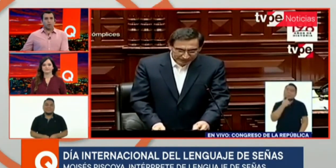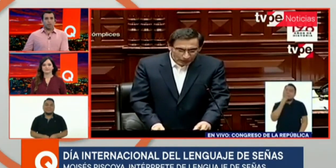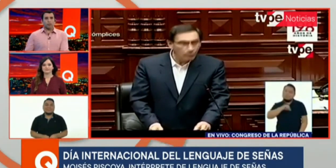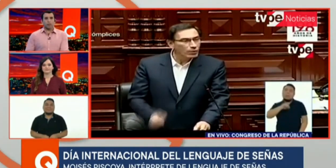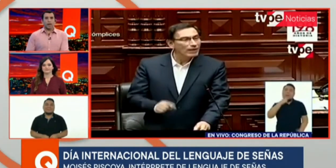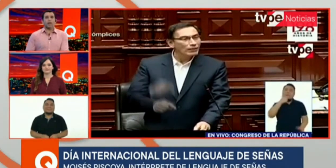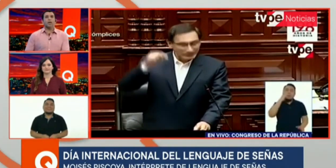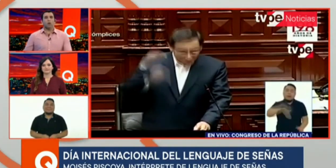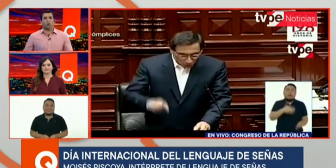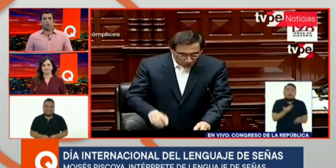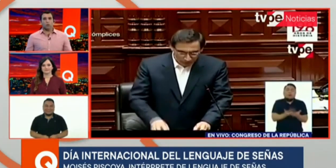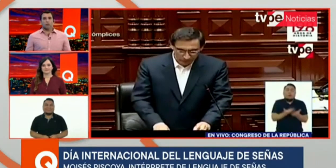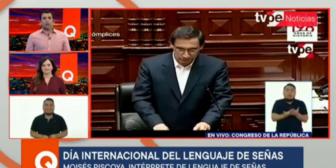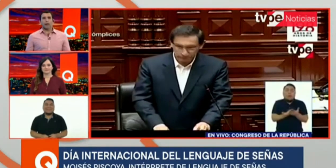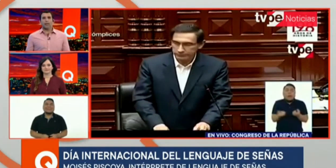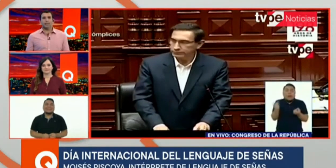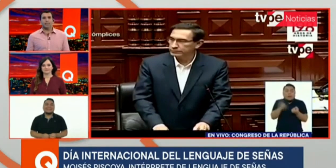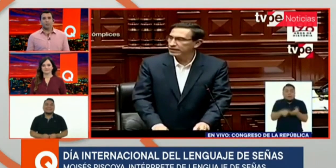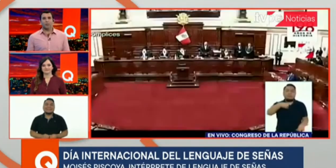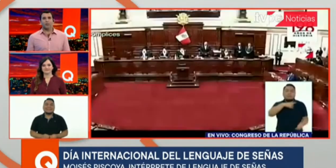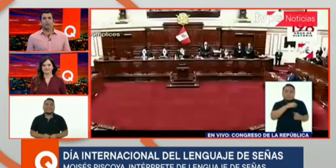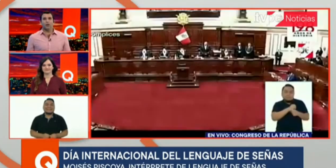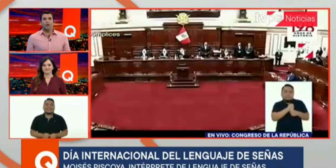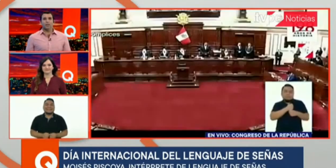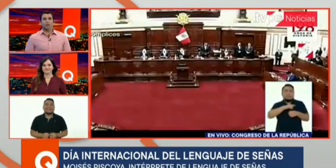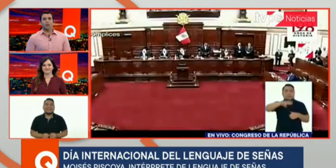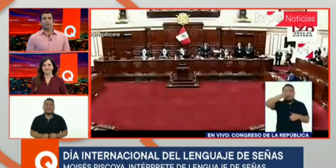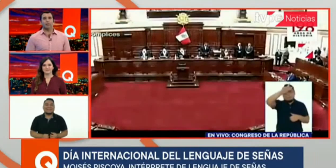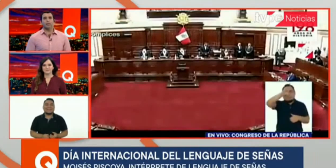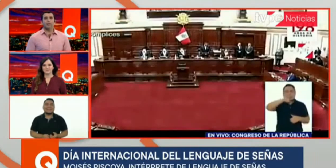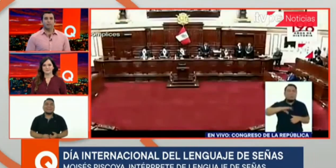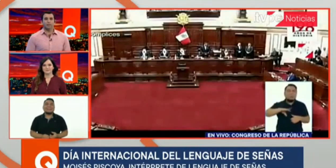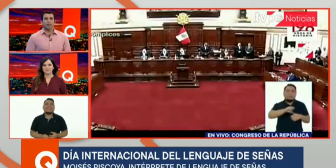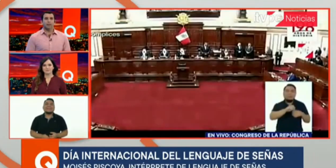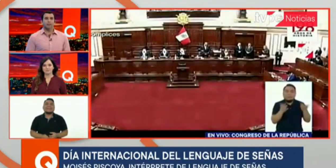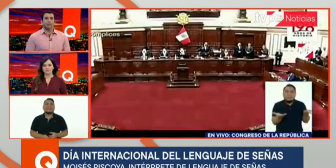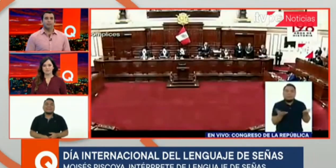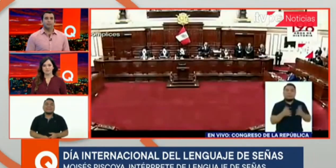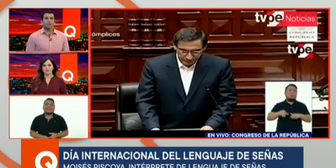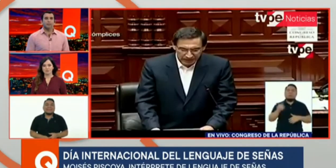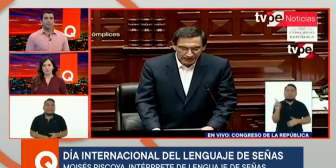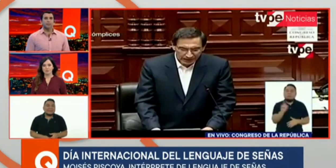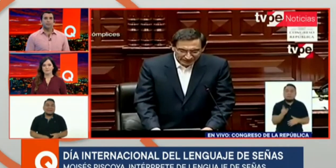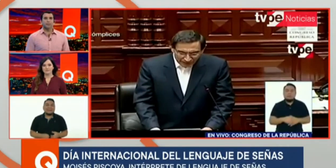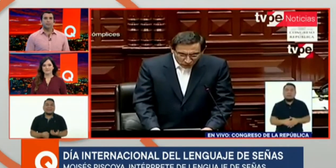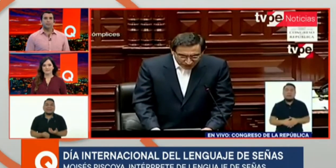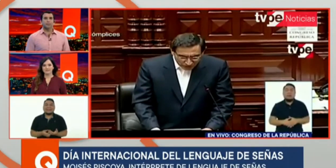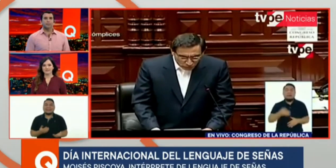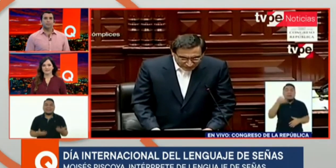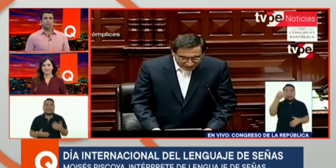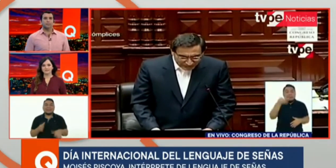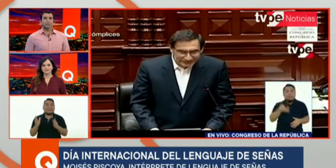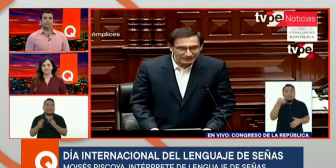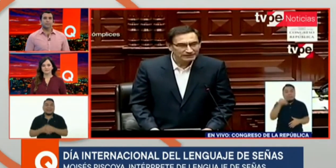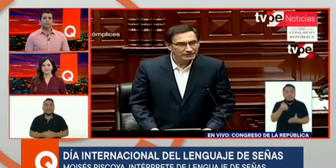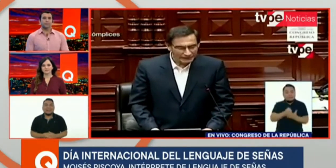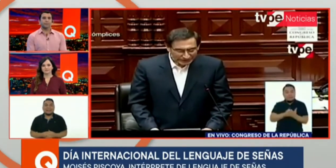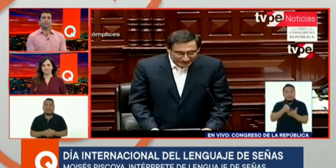de Shakiro, ¿no? La gente se sorprendió y te volviste tendencia. Sí, bueno, hay palabras que por ahí surgen y que no